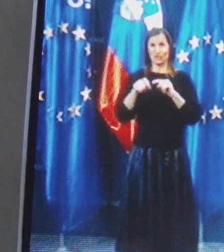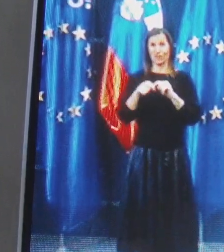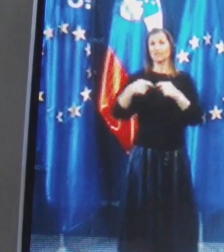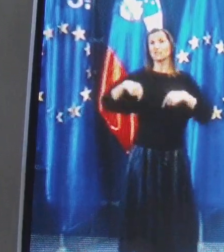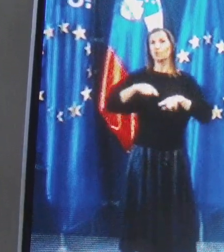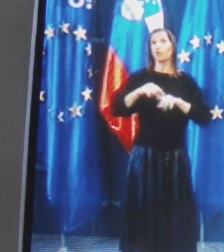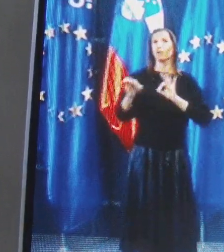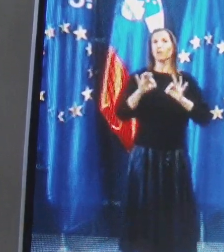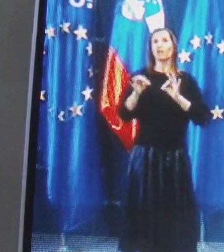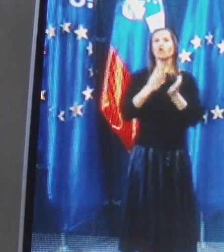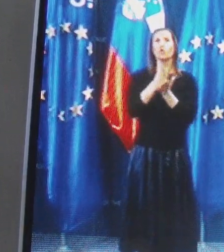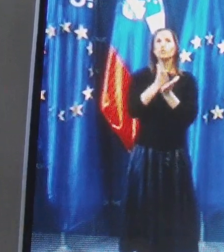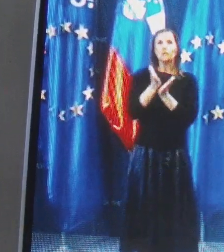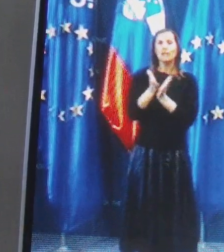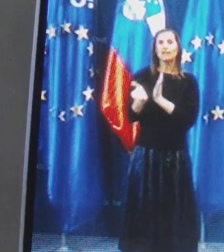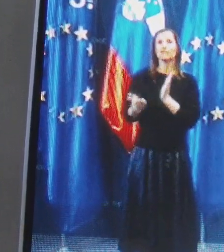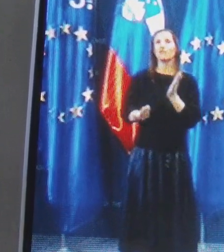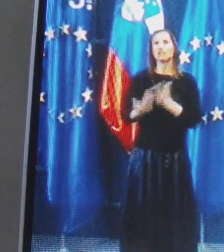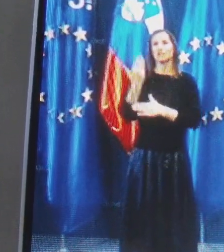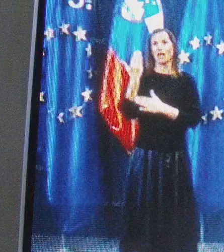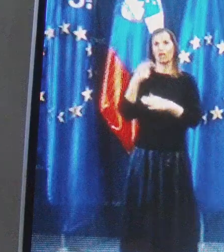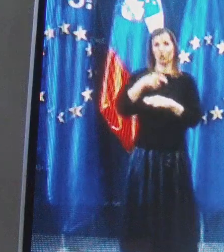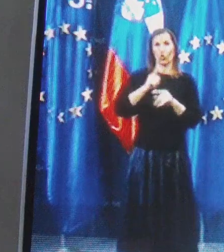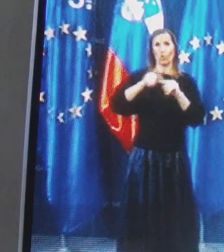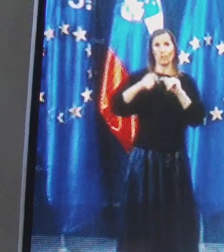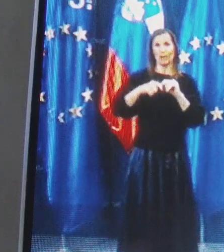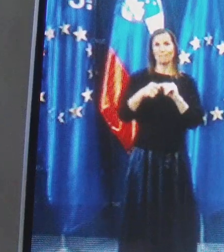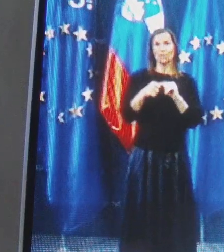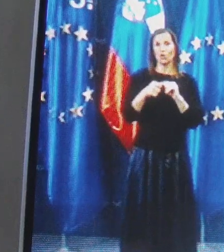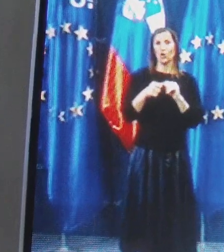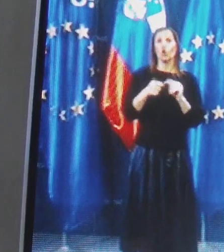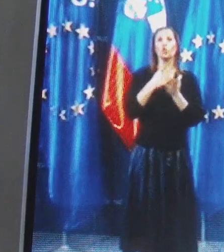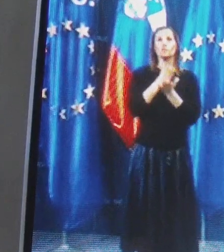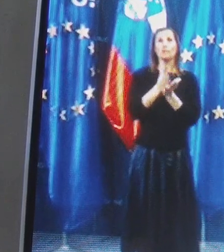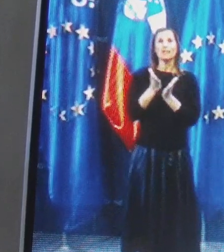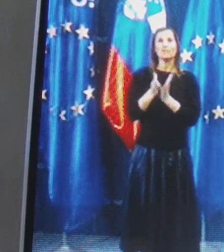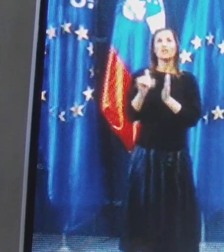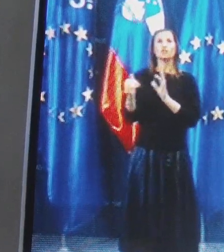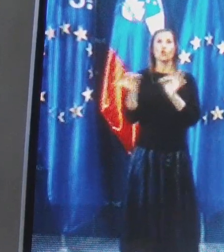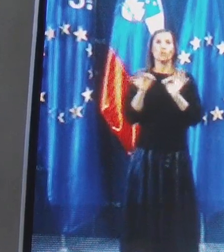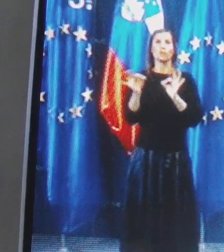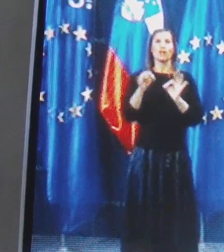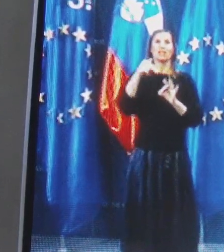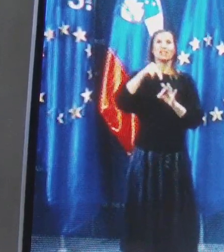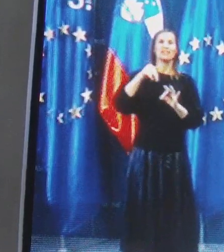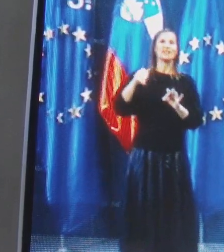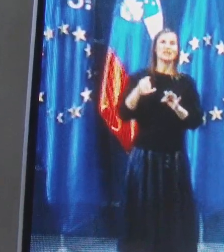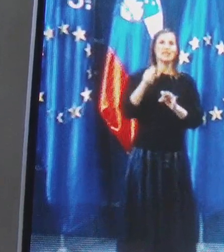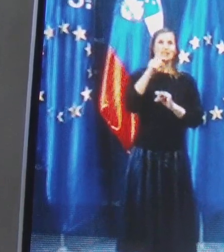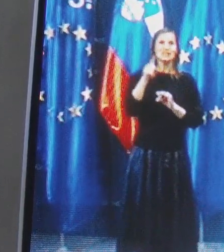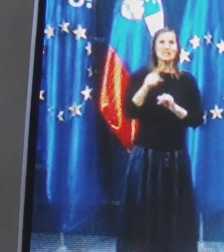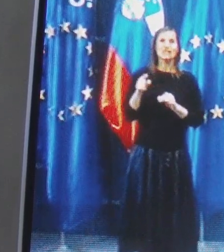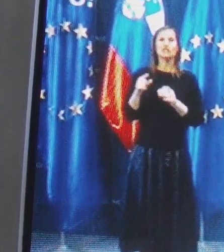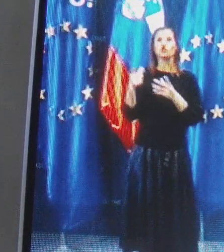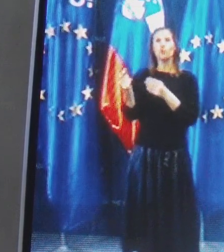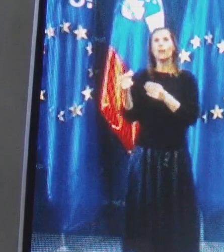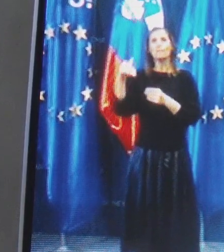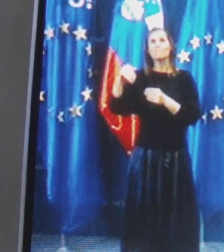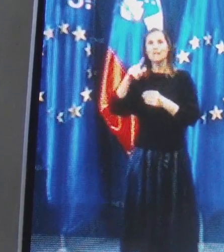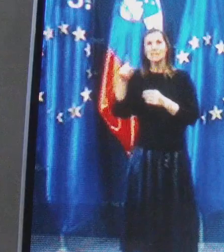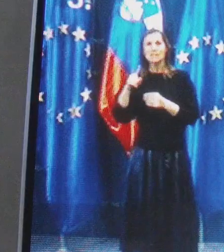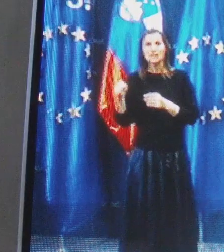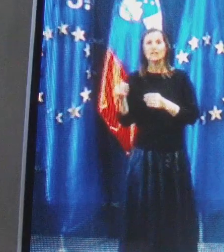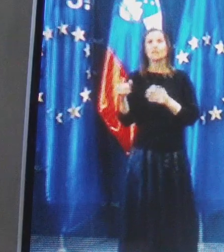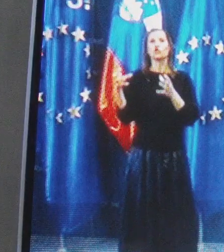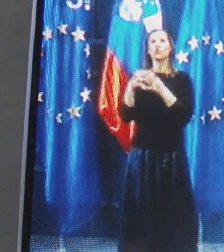pripravili usmeritve za to opremo in sicer usmeritve, ki se pripravili NIZ, skupaj z MZ-am, skupaj z